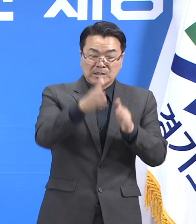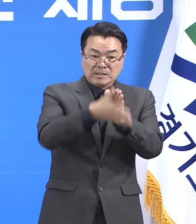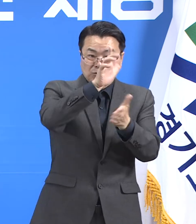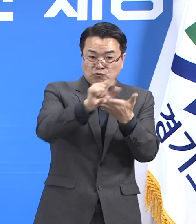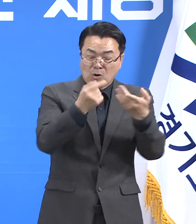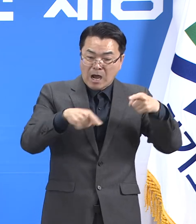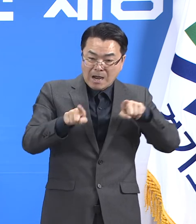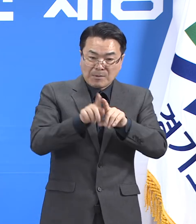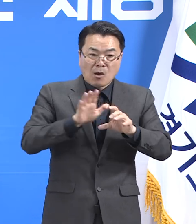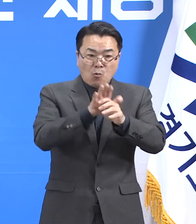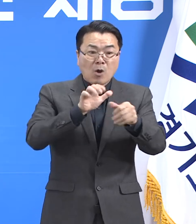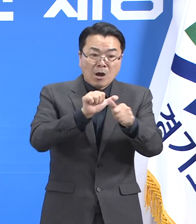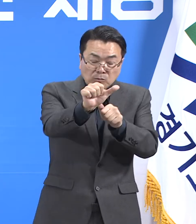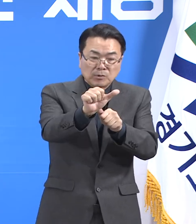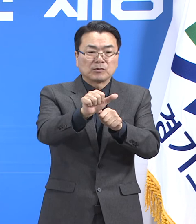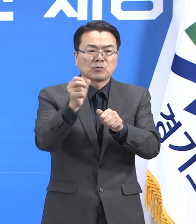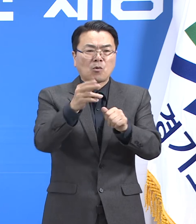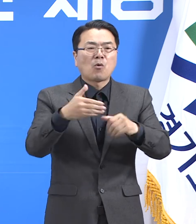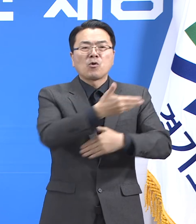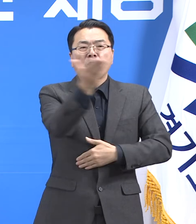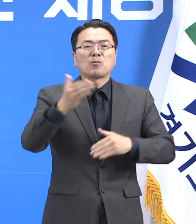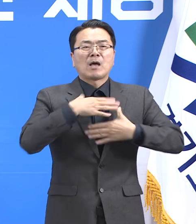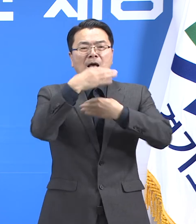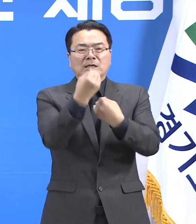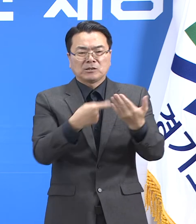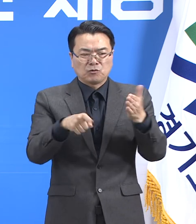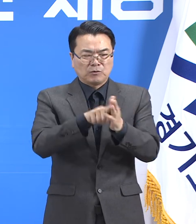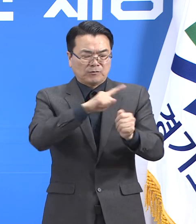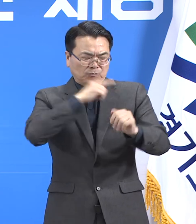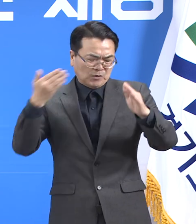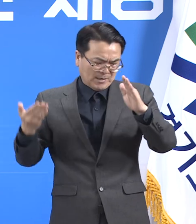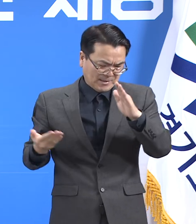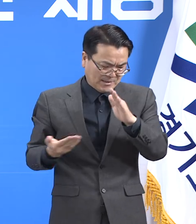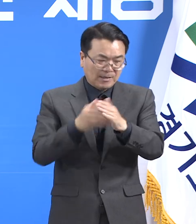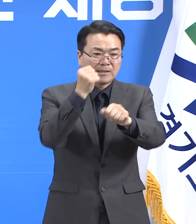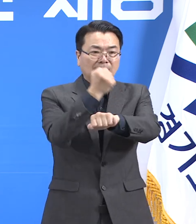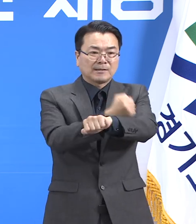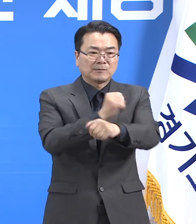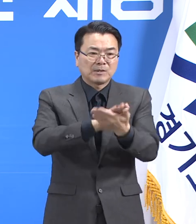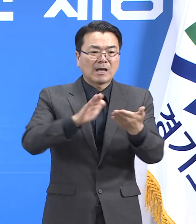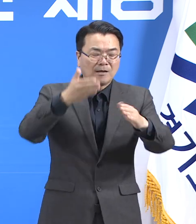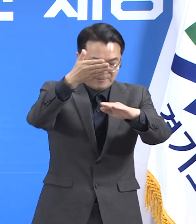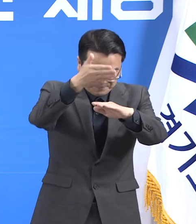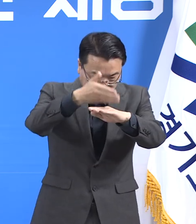코로나19 극복과 범위는 안전을 위해 최선을 다하겠습니다. 감사합니다.